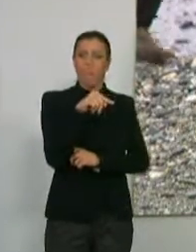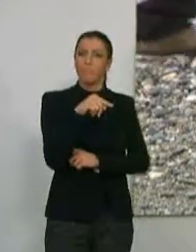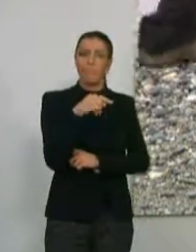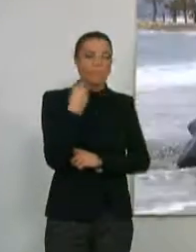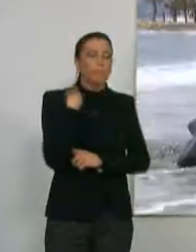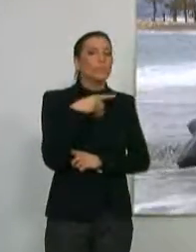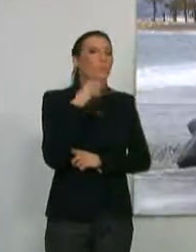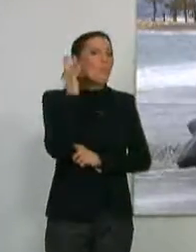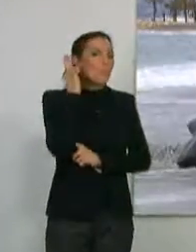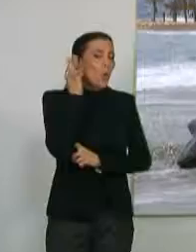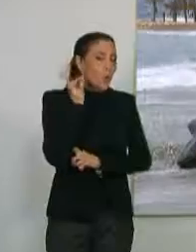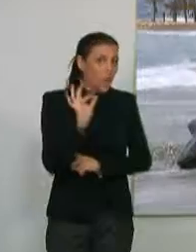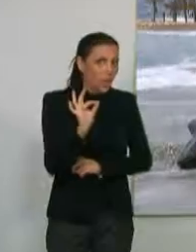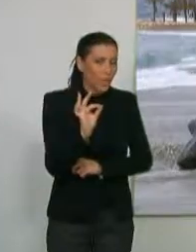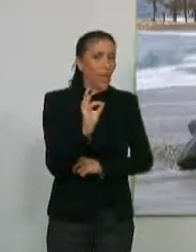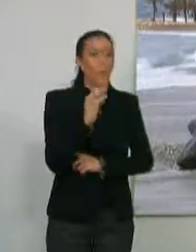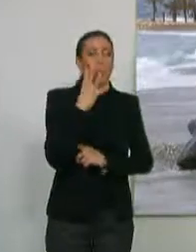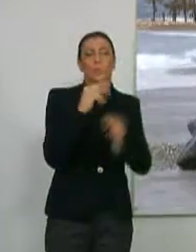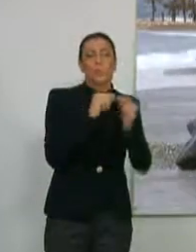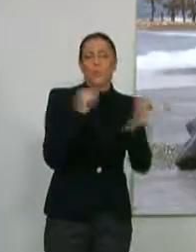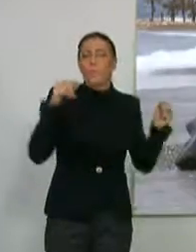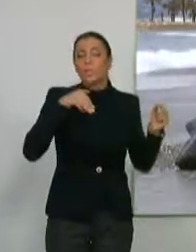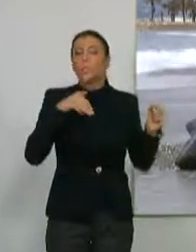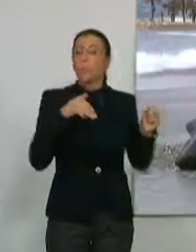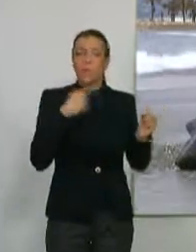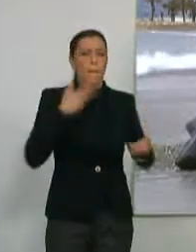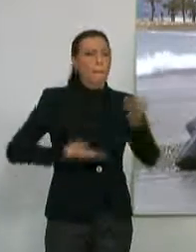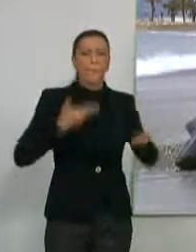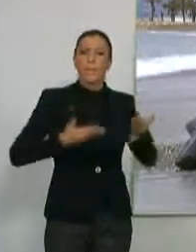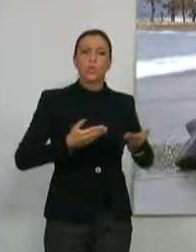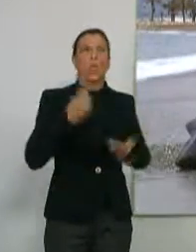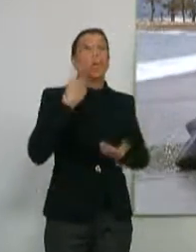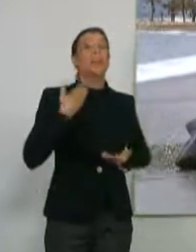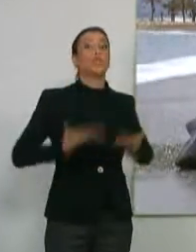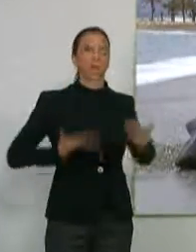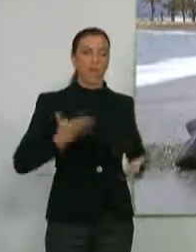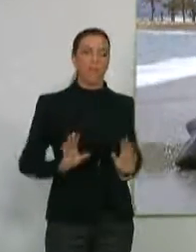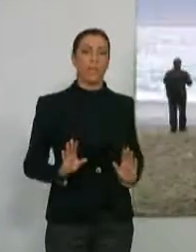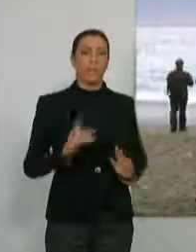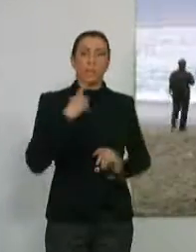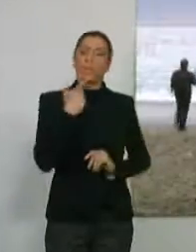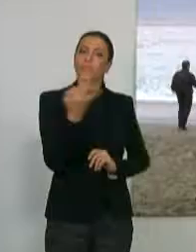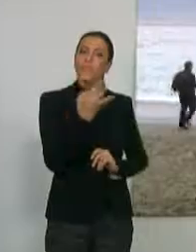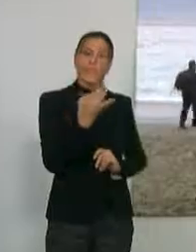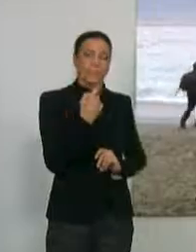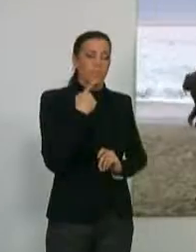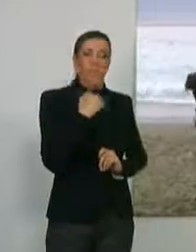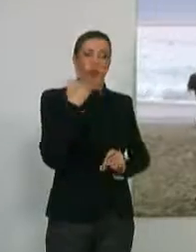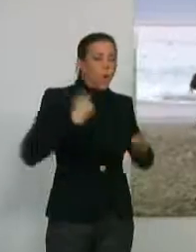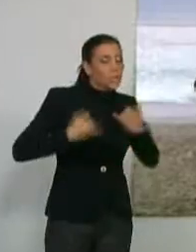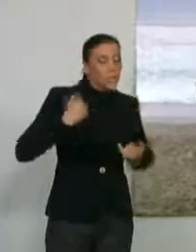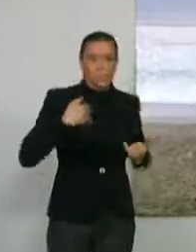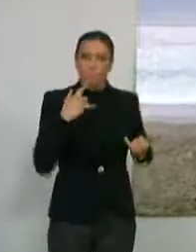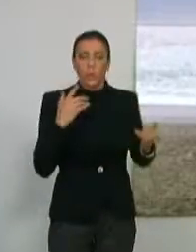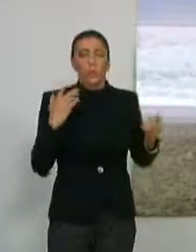es hembra de 1 o 4 metros de longitud y un peso de una tonelada. El animal que no tiene signo de violencia